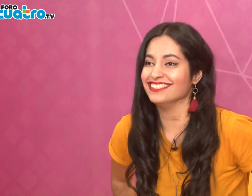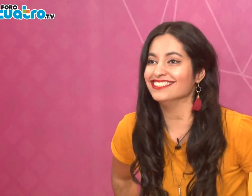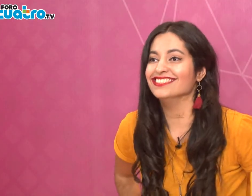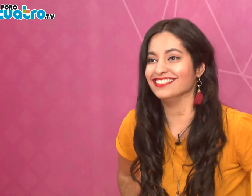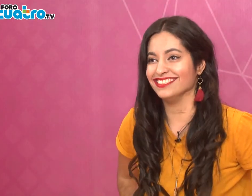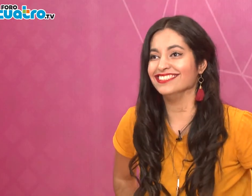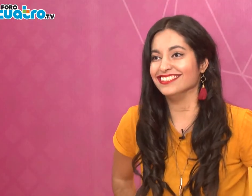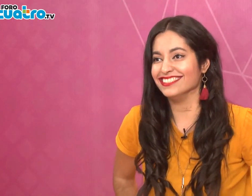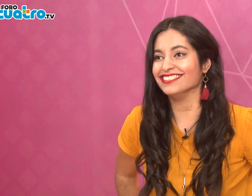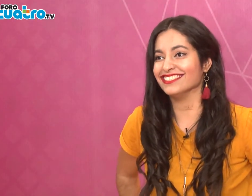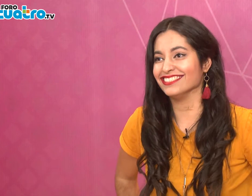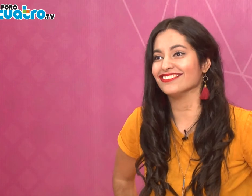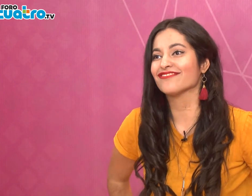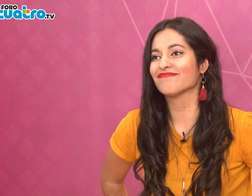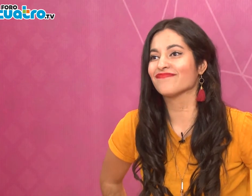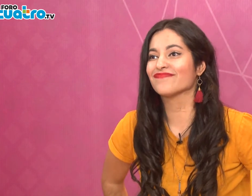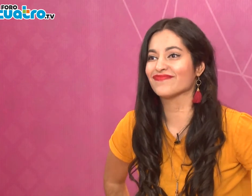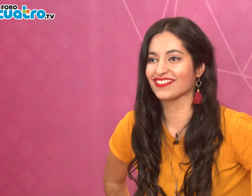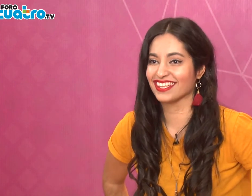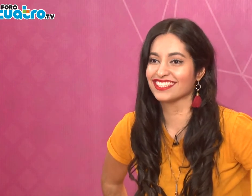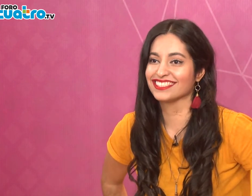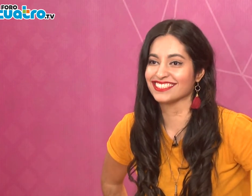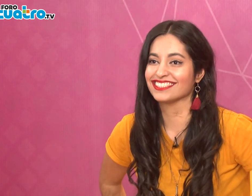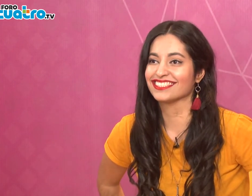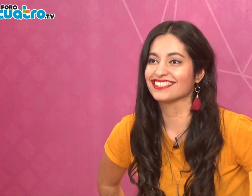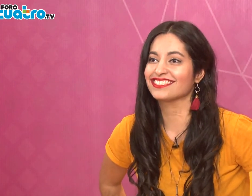hay una sociedad a la que pueden apoyar, que es las comunidades sordos.